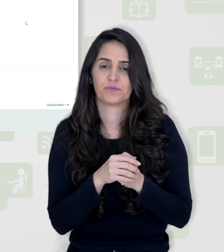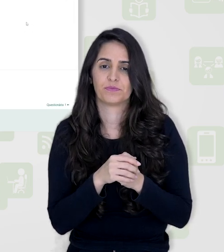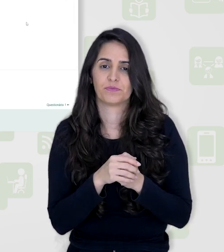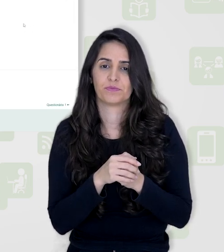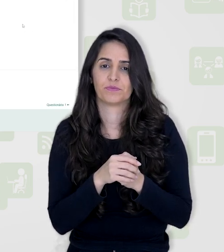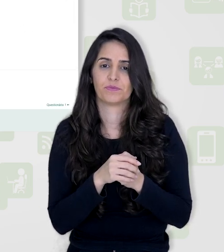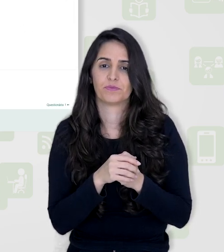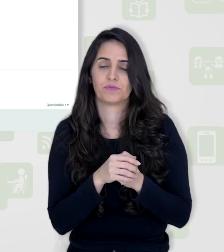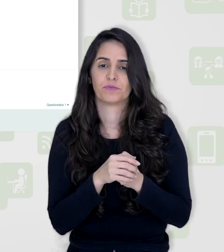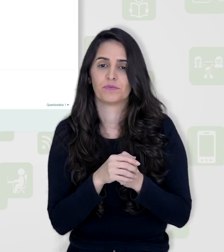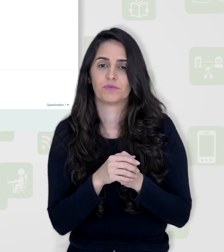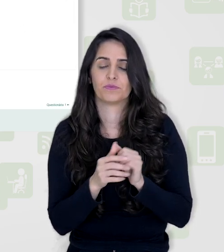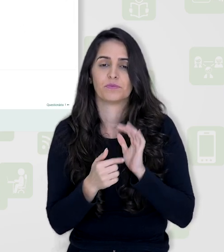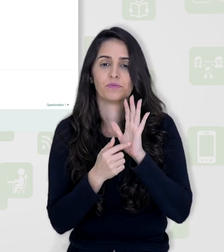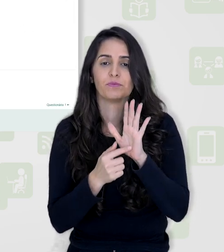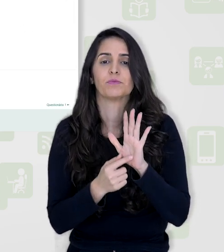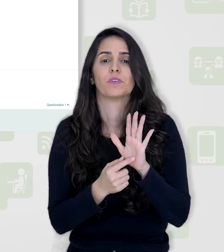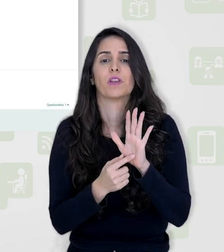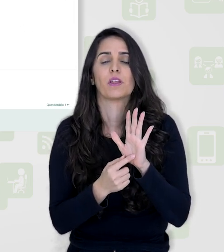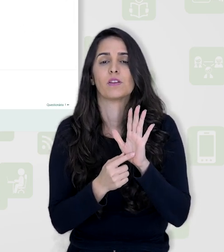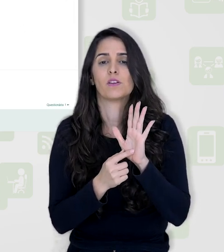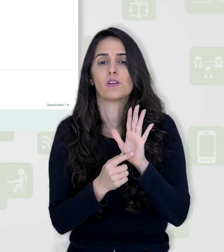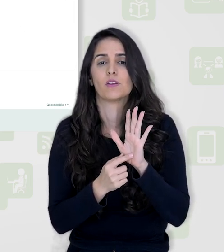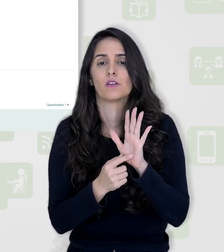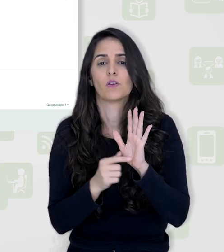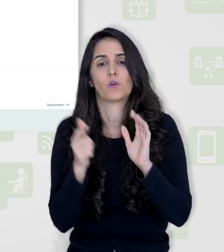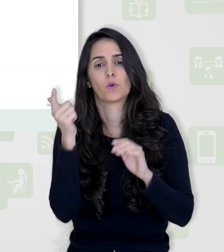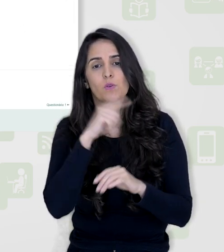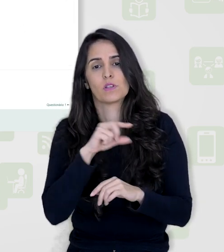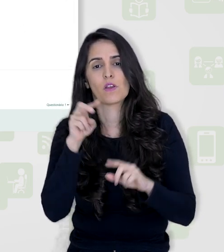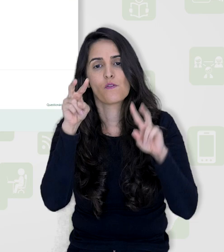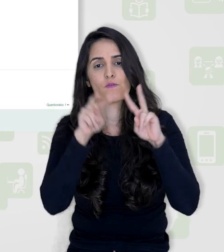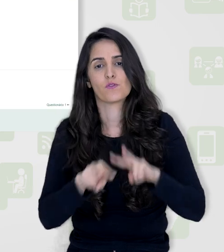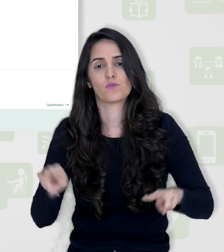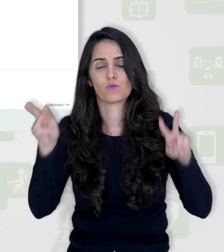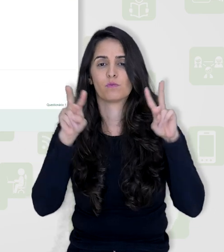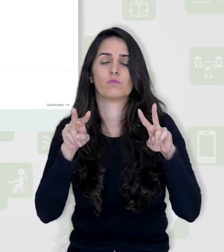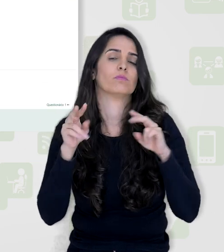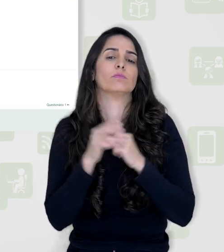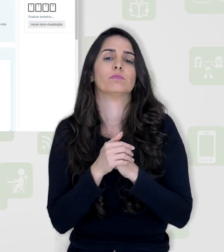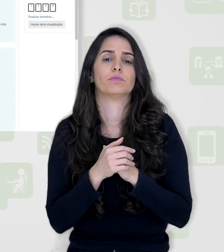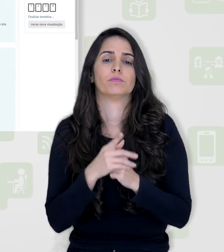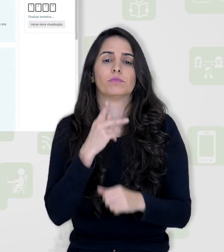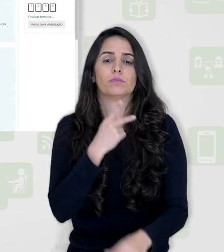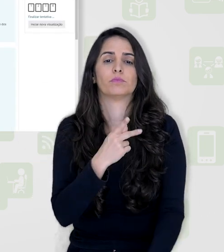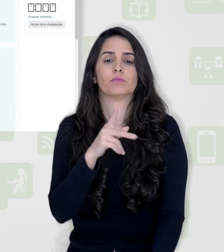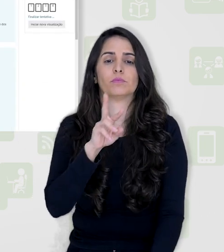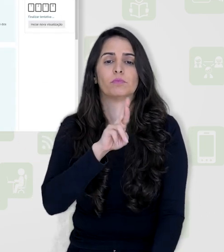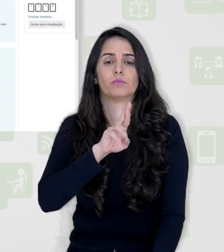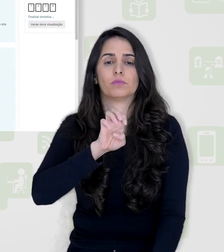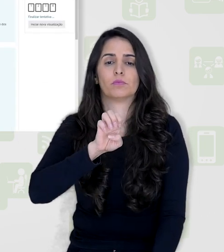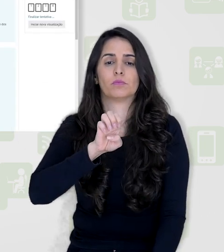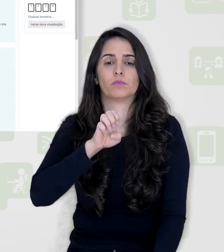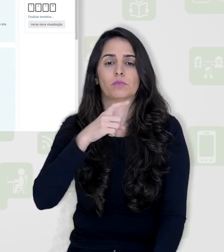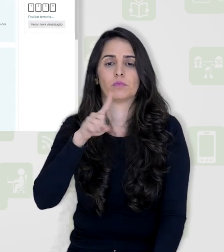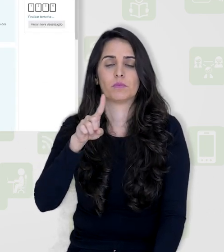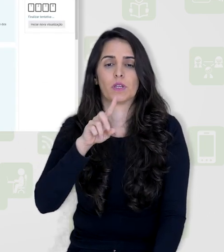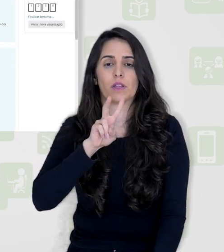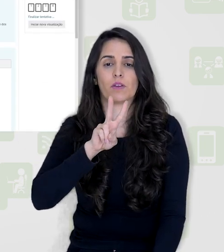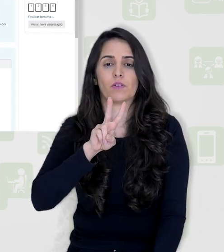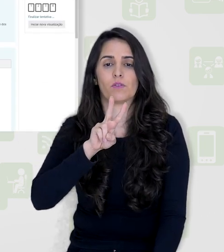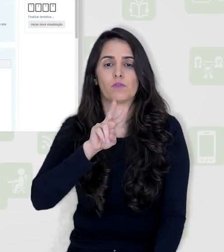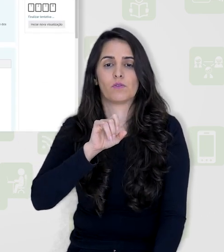Então, agora, observe que já aparece a opção de pré-visualização. Então, eu vou aqui pré-visualizar o